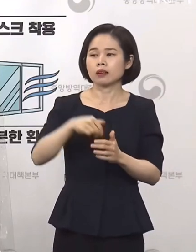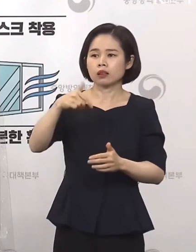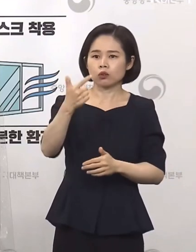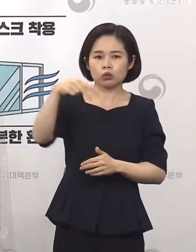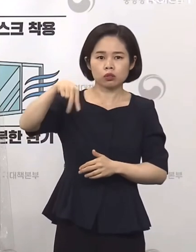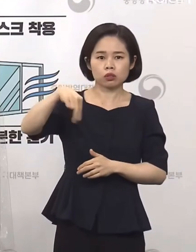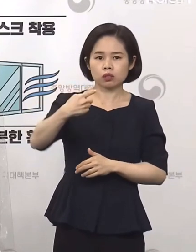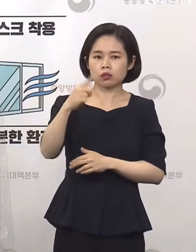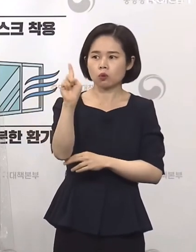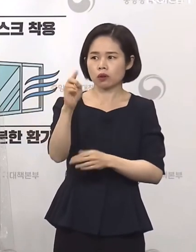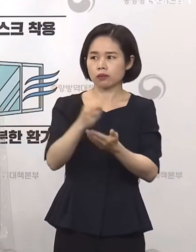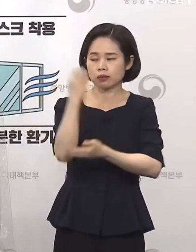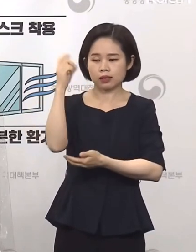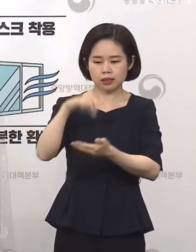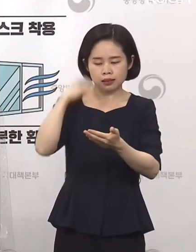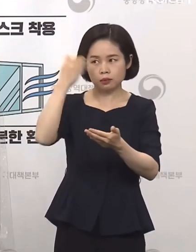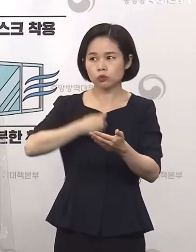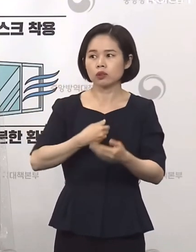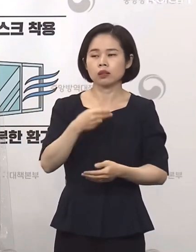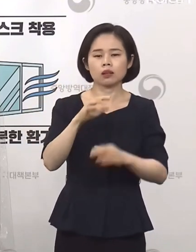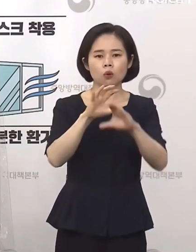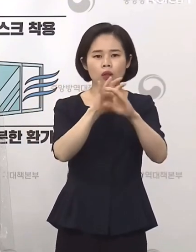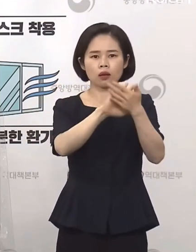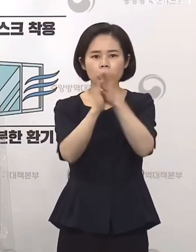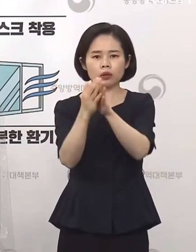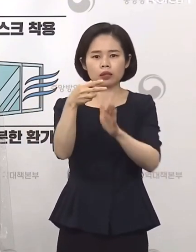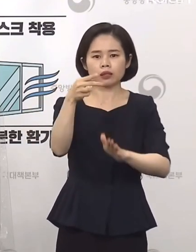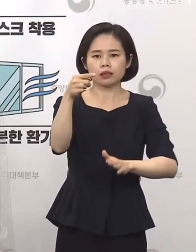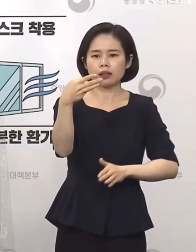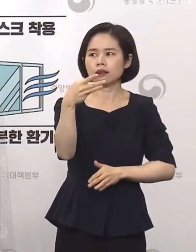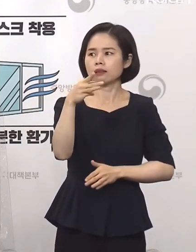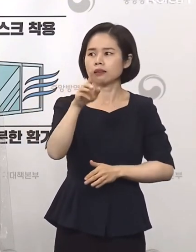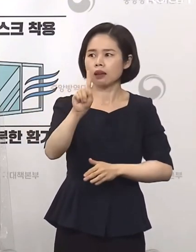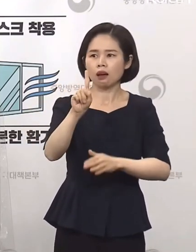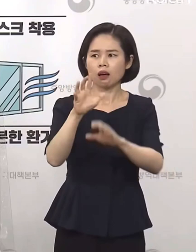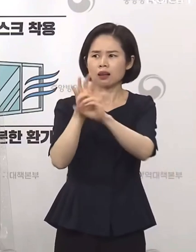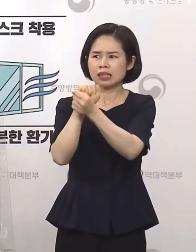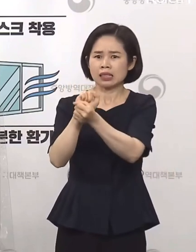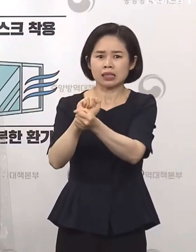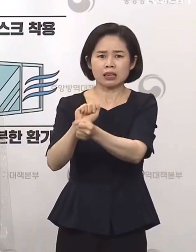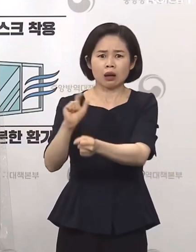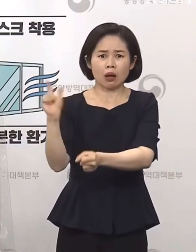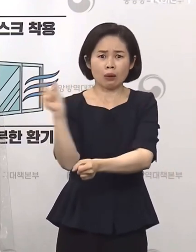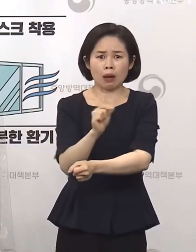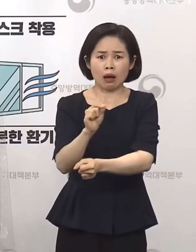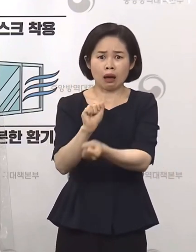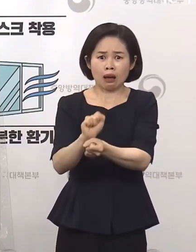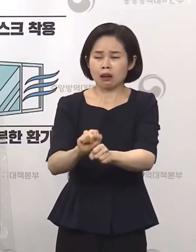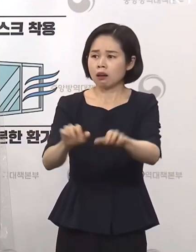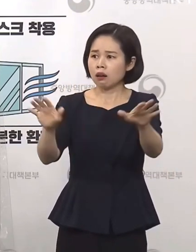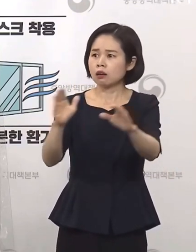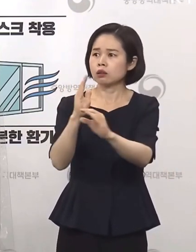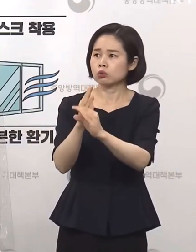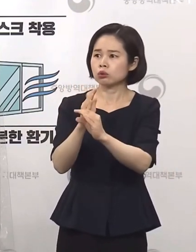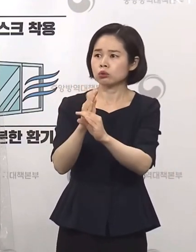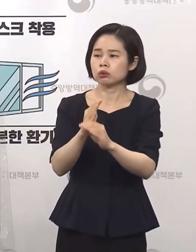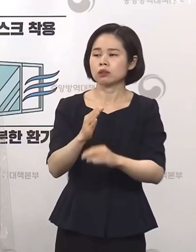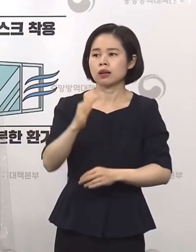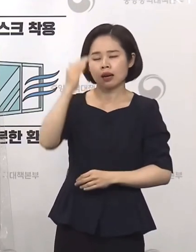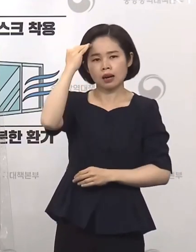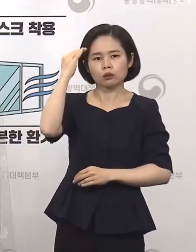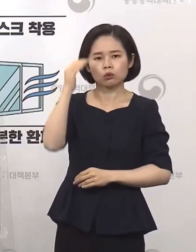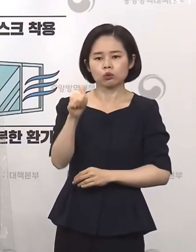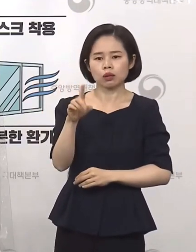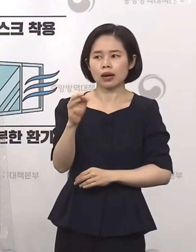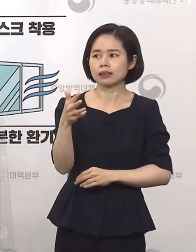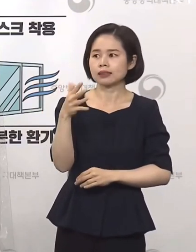델타 변이 확산세가 빠른 가운데 국내 코로나19 항체 치료제 대상 델타형 변이 동물 효능 실험